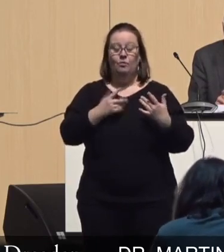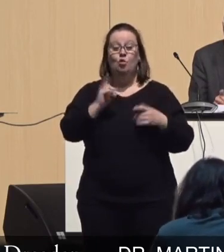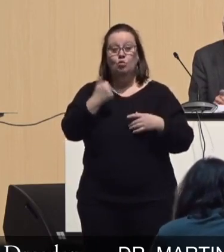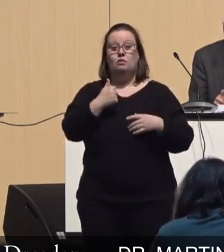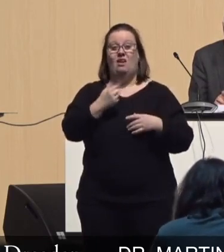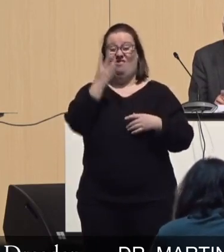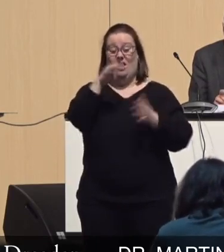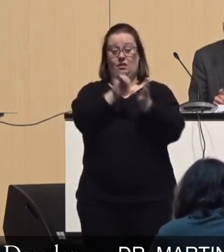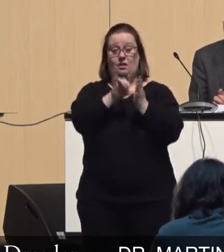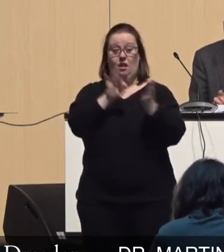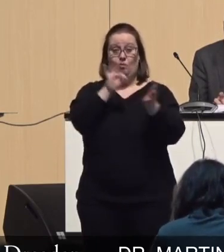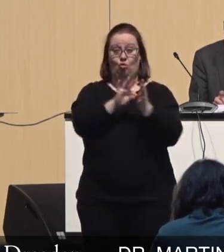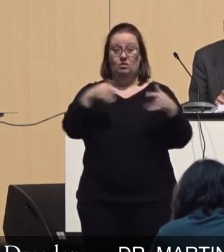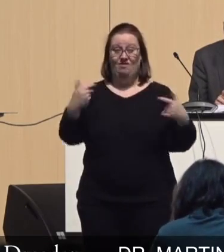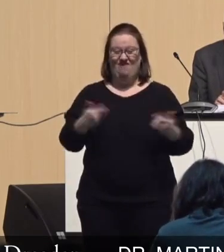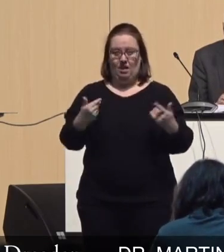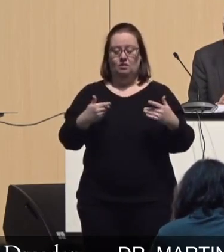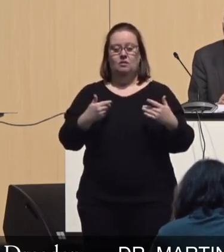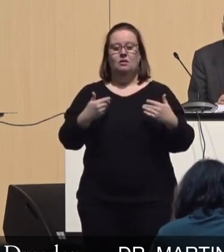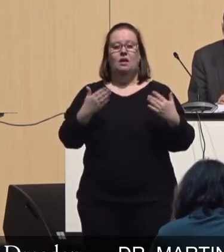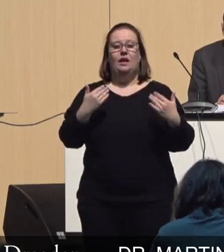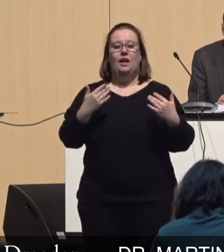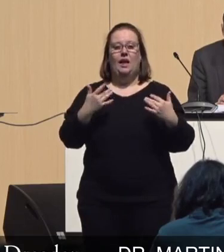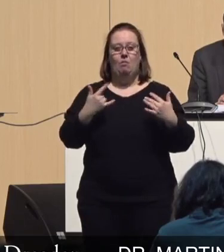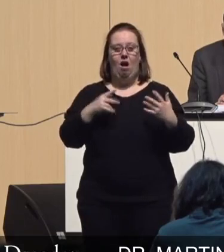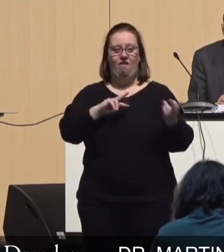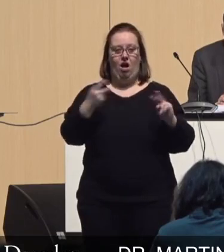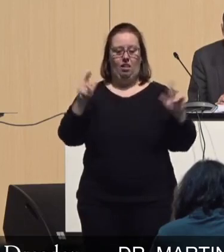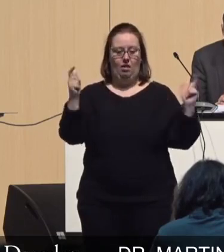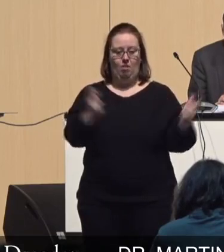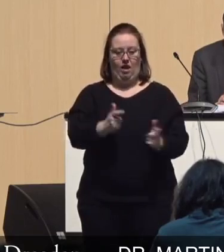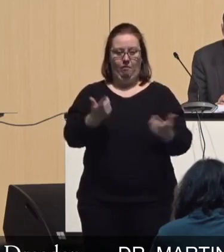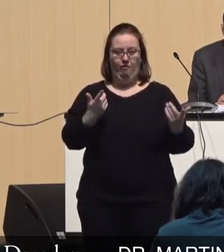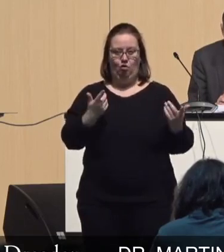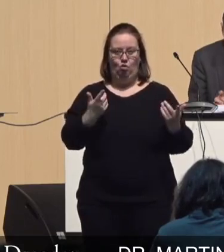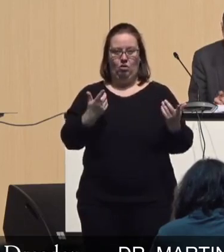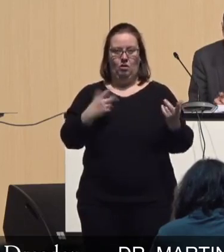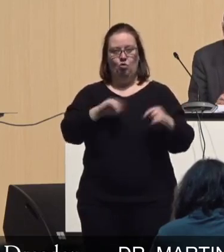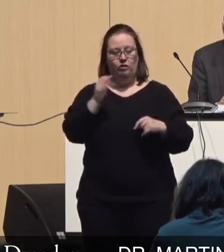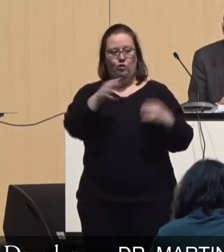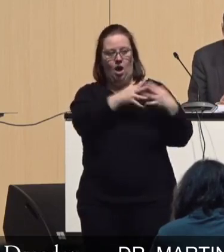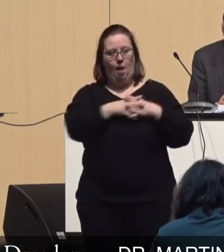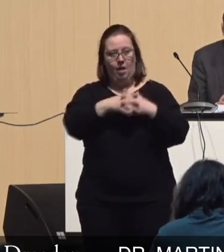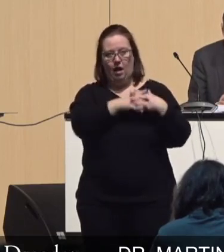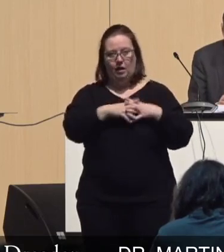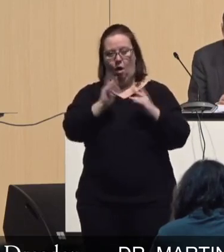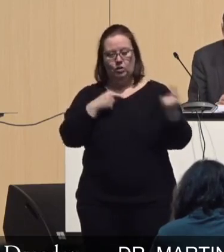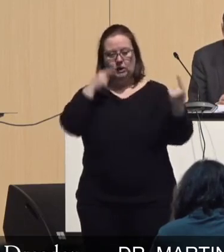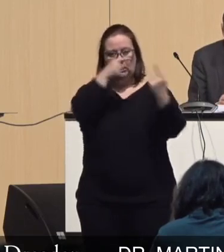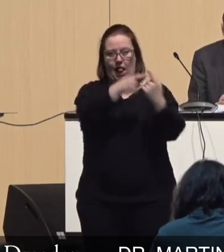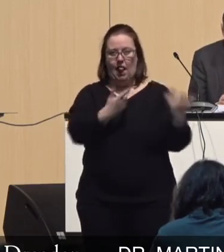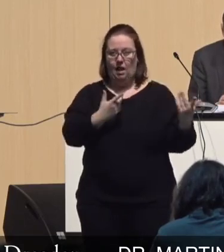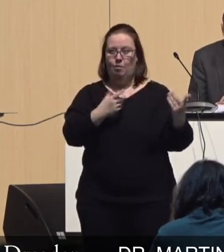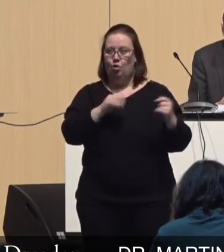zentralen Punkte ist die Bekämpfung des Klimawandels, ein Green New Deal für Amerika. Es wird also